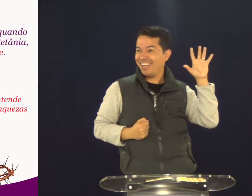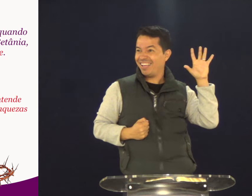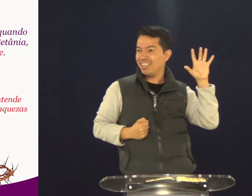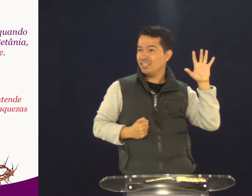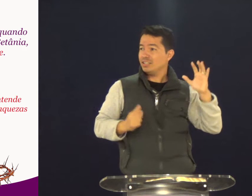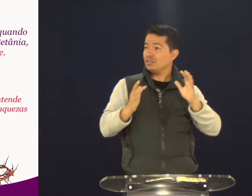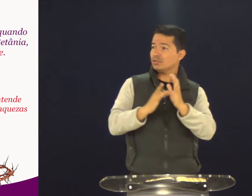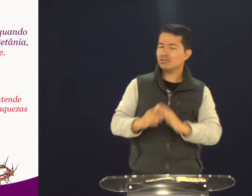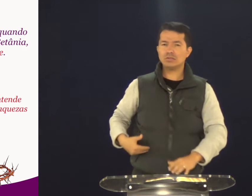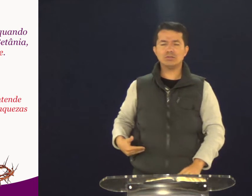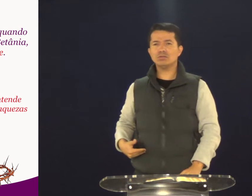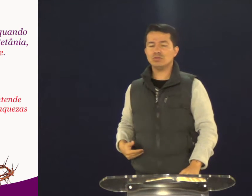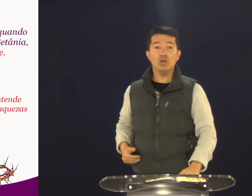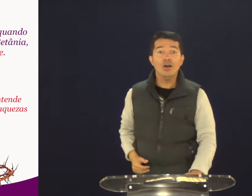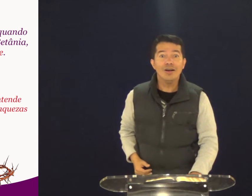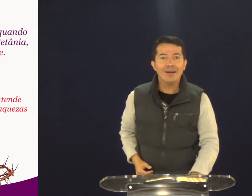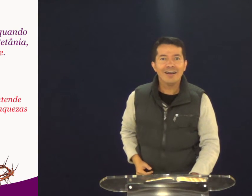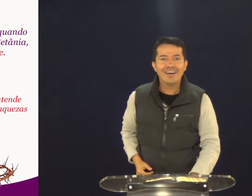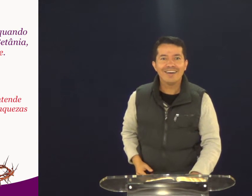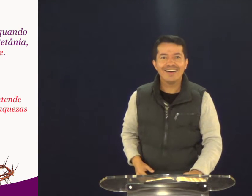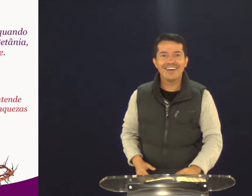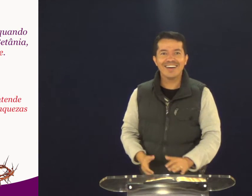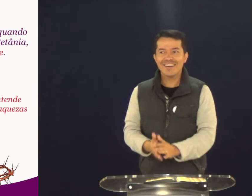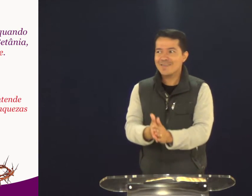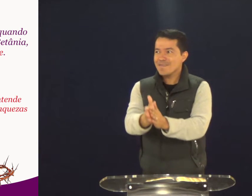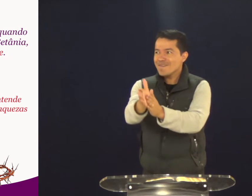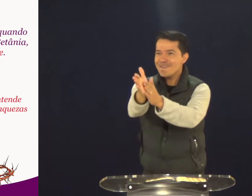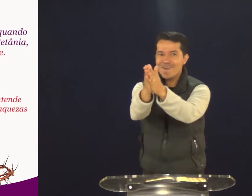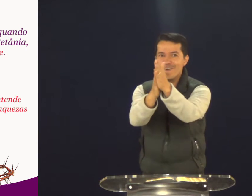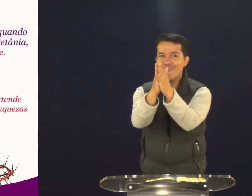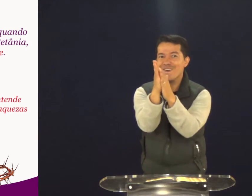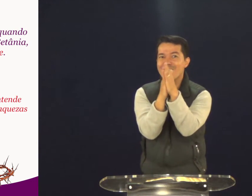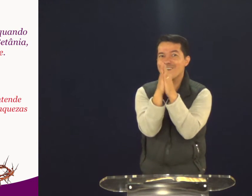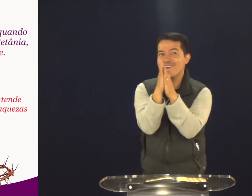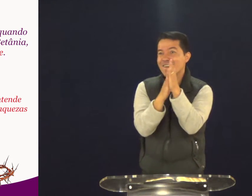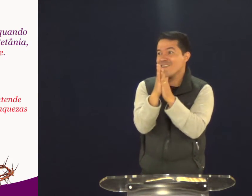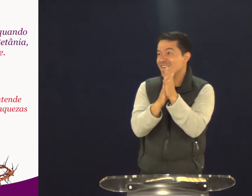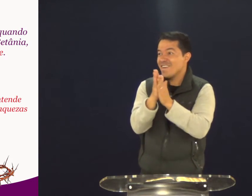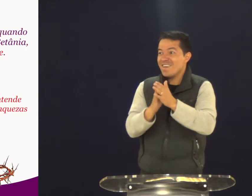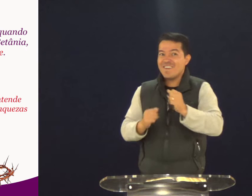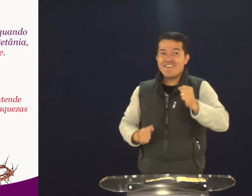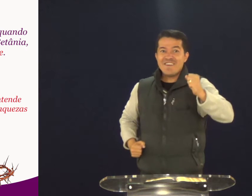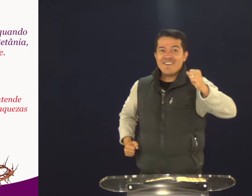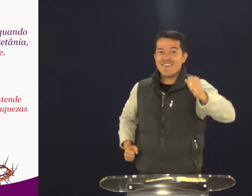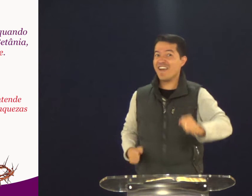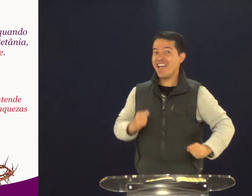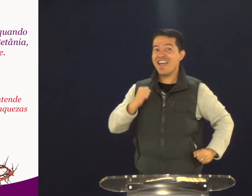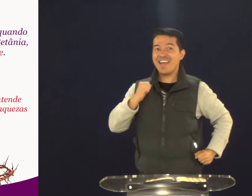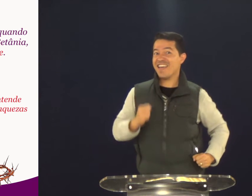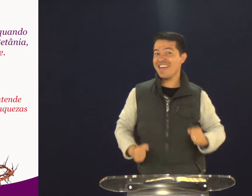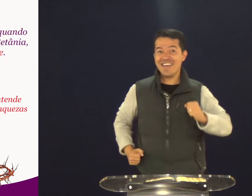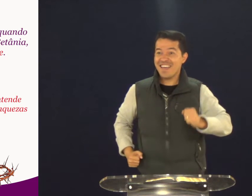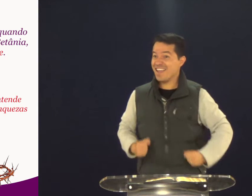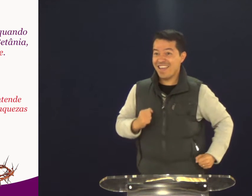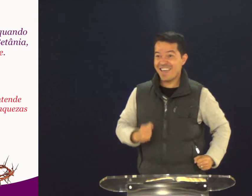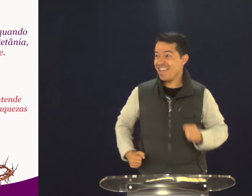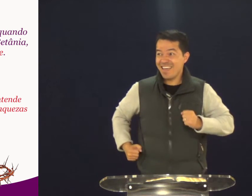Estava linda. E Jesus, então, sentindo fome, olha de longe aquela árvore. E realmente se